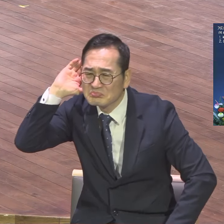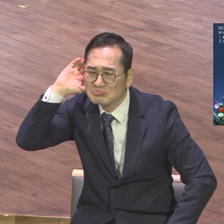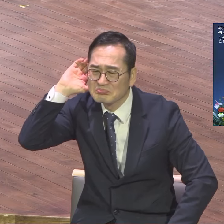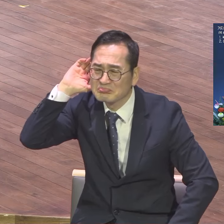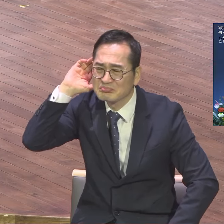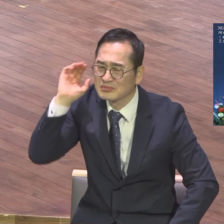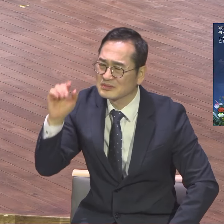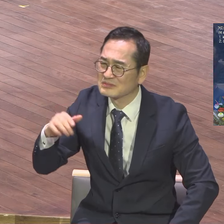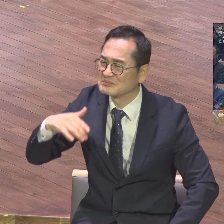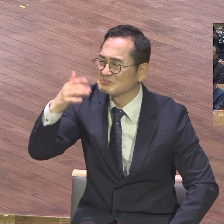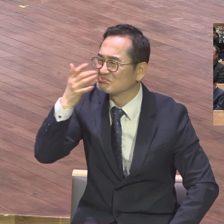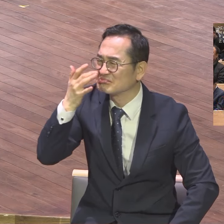듣고 싶다는 겁니다